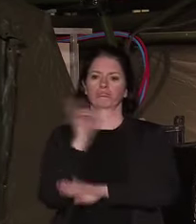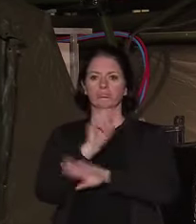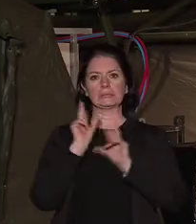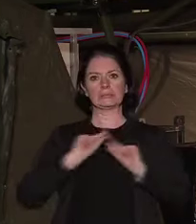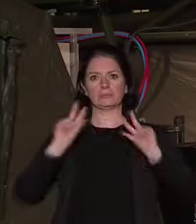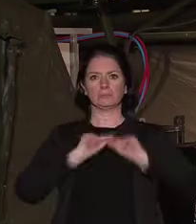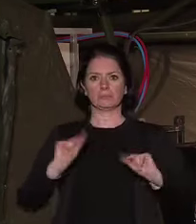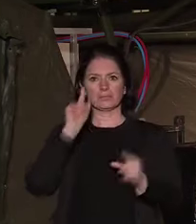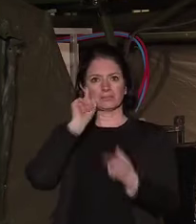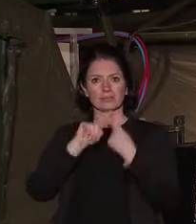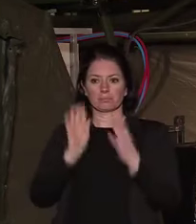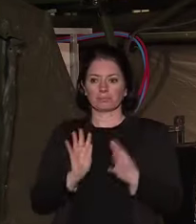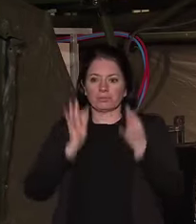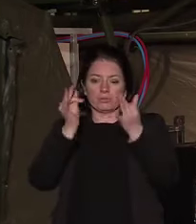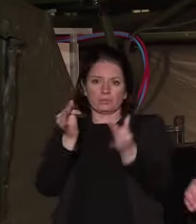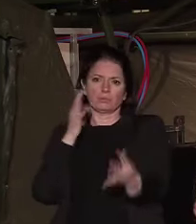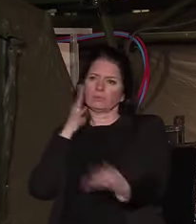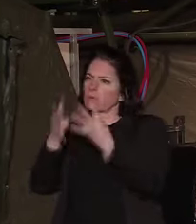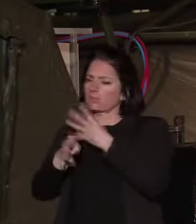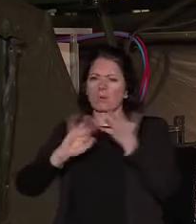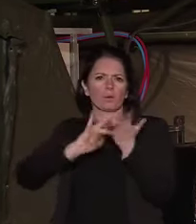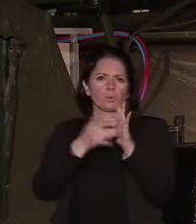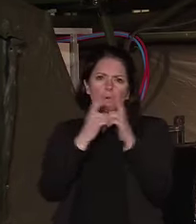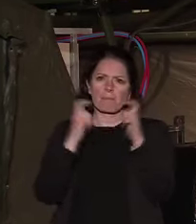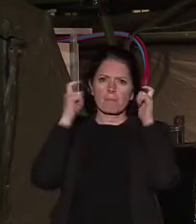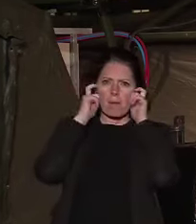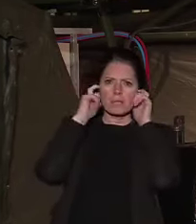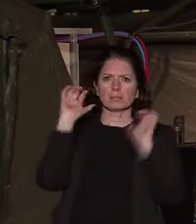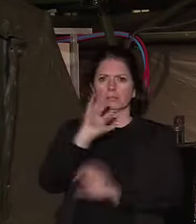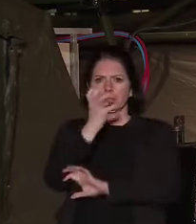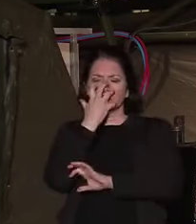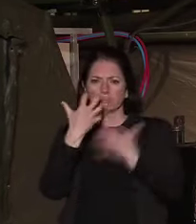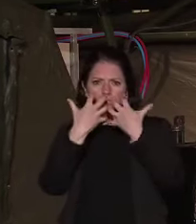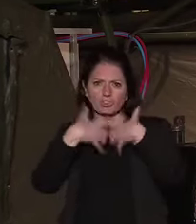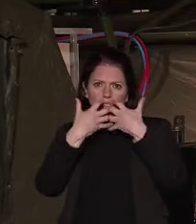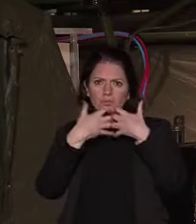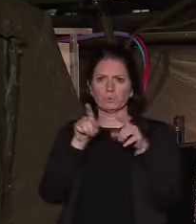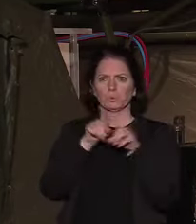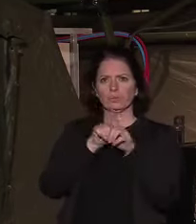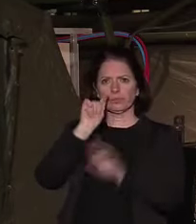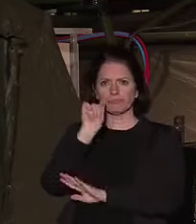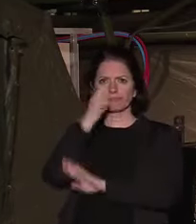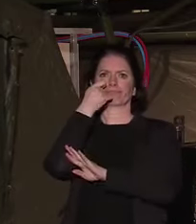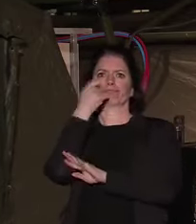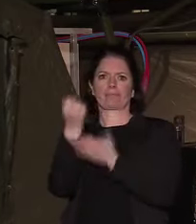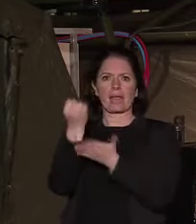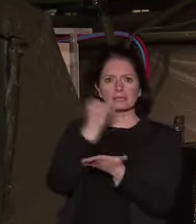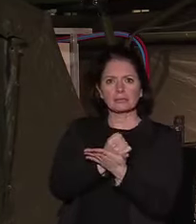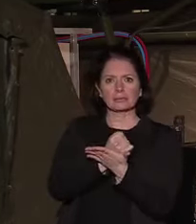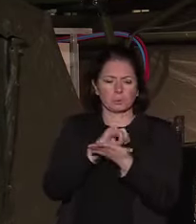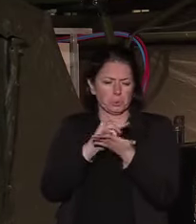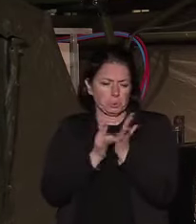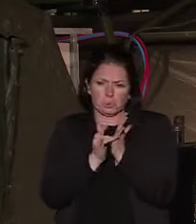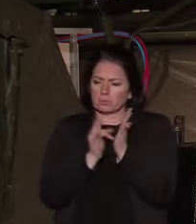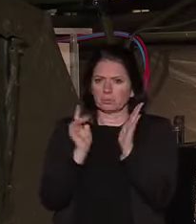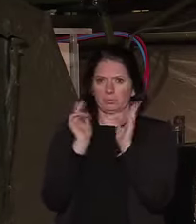toute transparence, le sujet des masques, des respirateurs, des tests, des traitements pour apporter toutes les explications, toutes